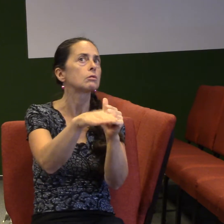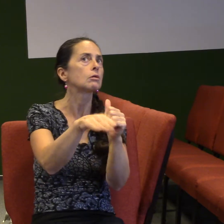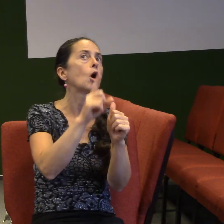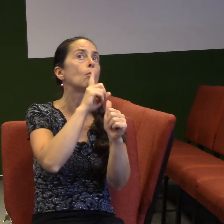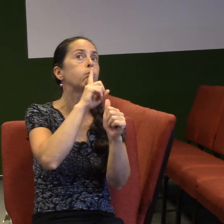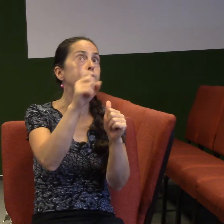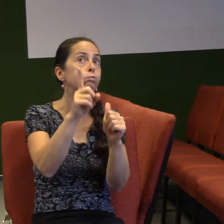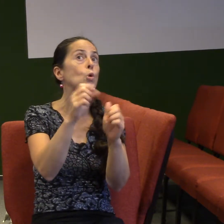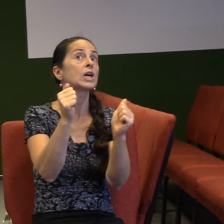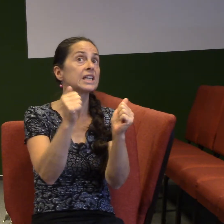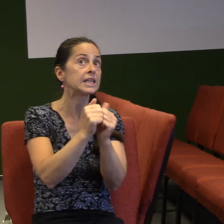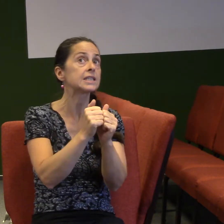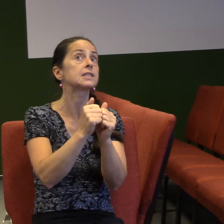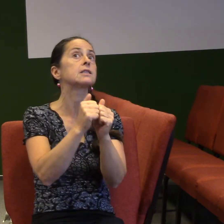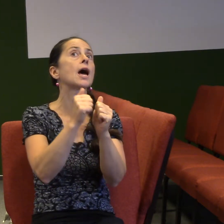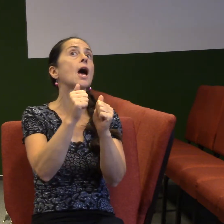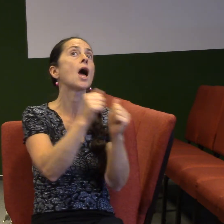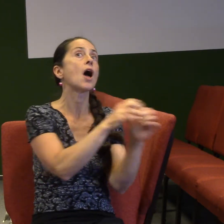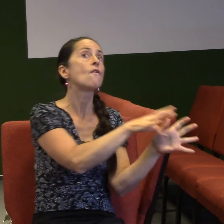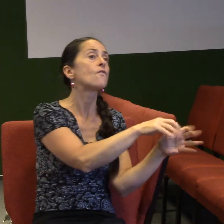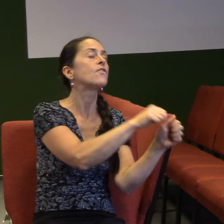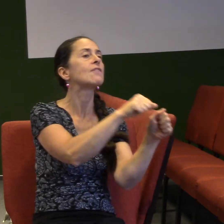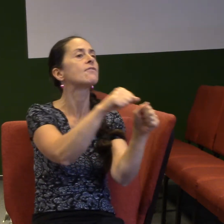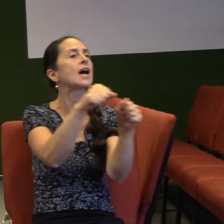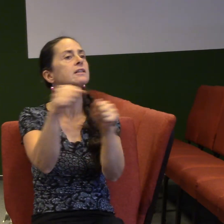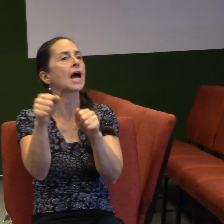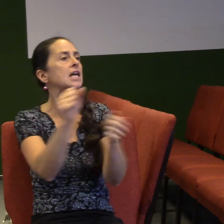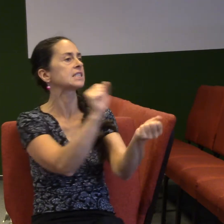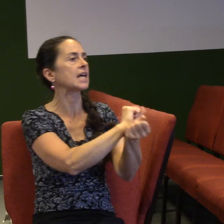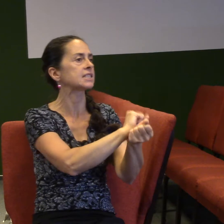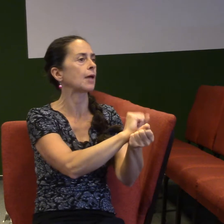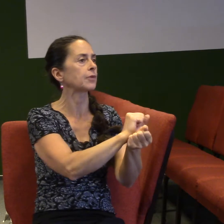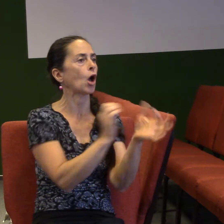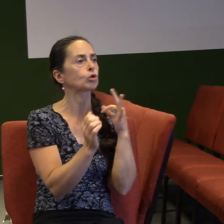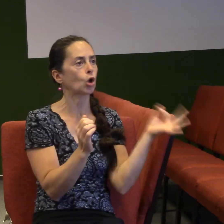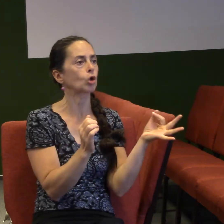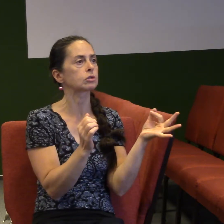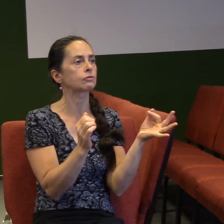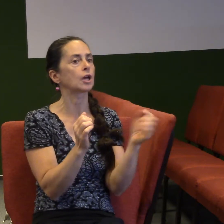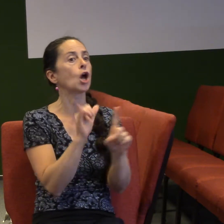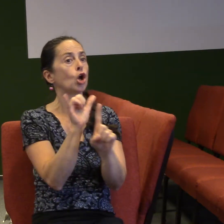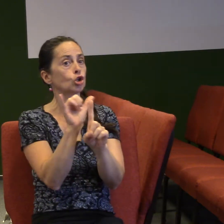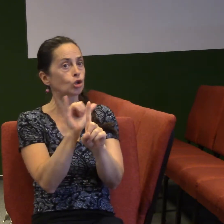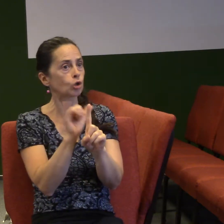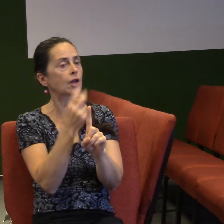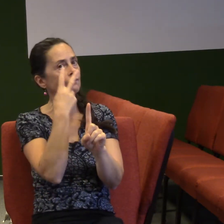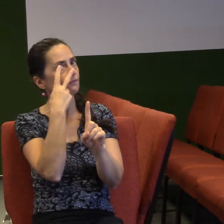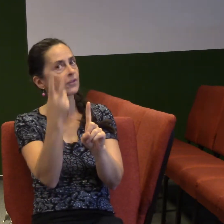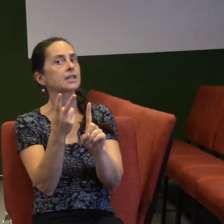a vyvede vás z téhle země. To bylo něco, co on viděl, že ten národ prostě bude tím národem, tak jak to Bůh